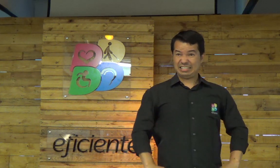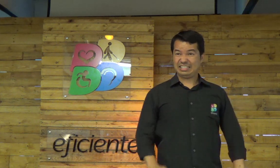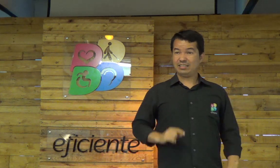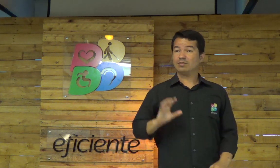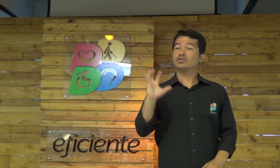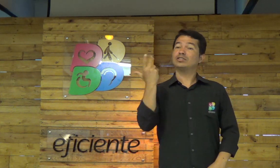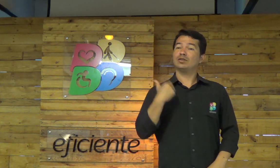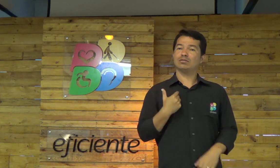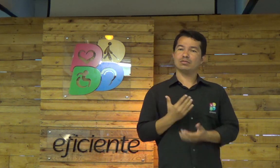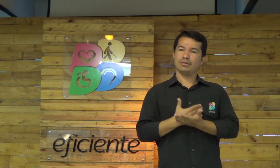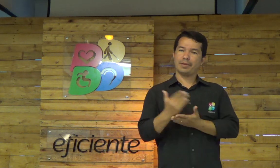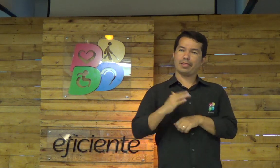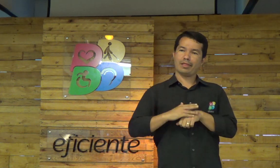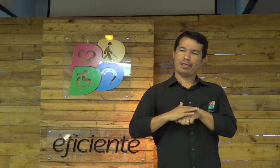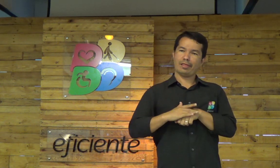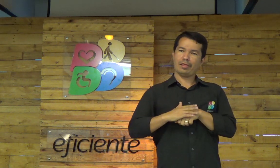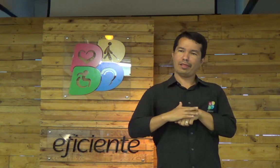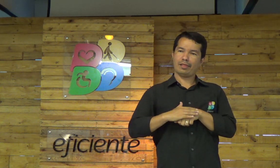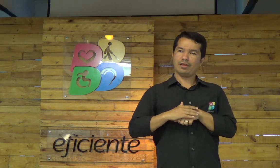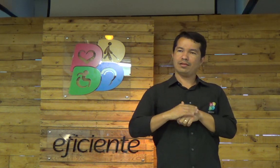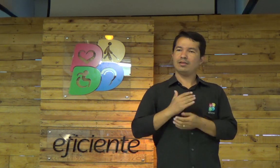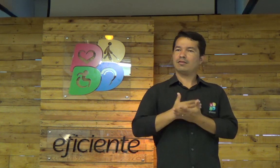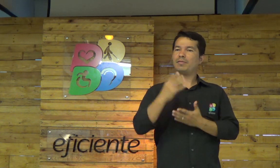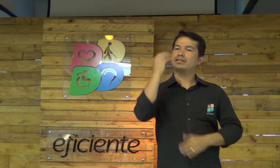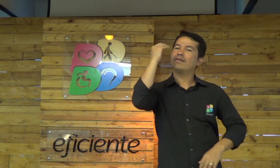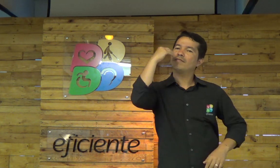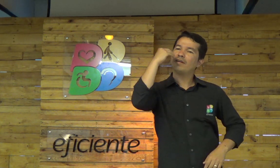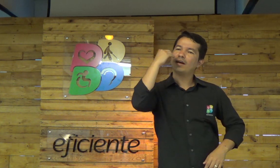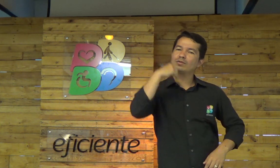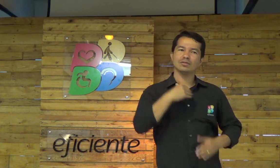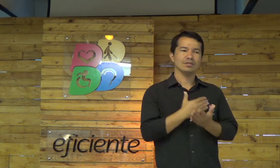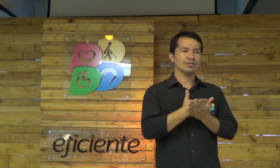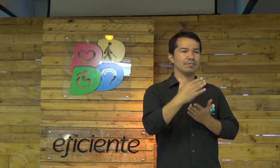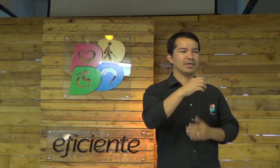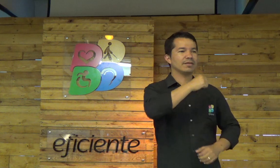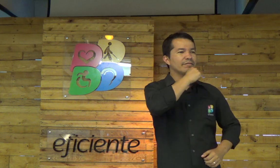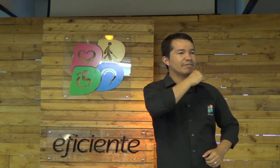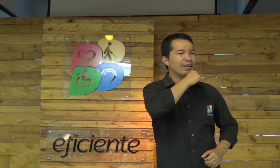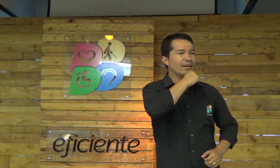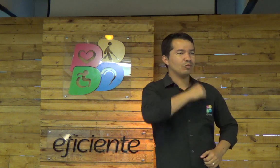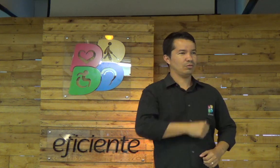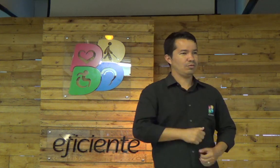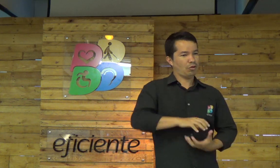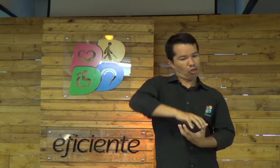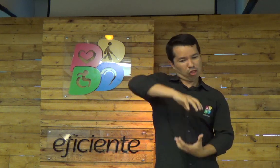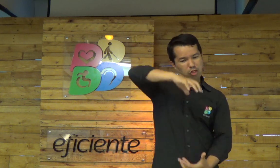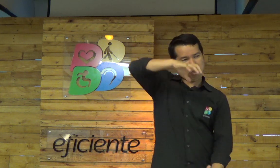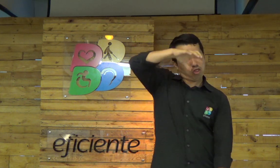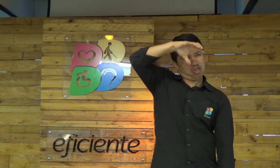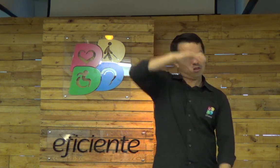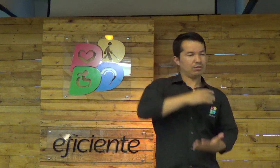e o que aconteceu? Começou a ficar doente, começou a ficar fraco, começou a ficar velho,